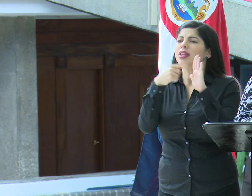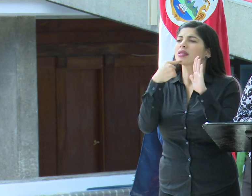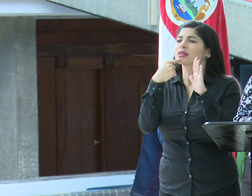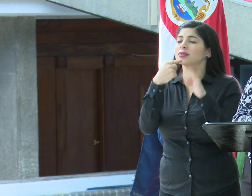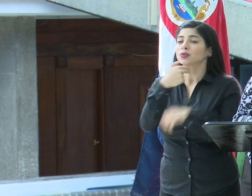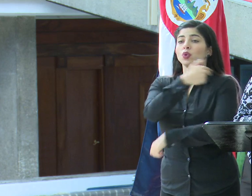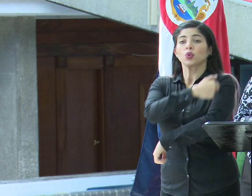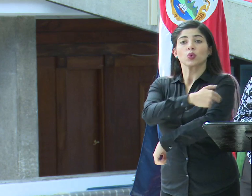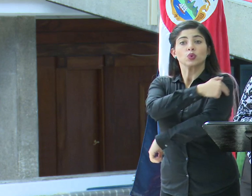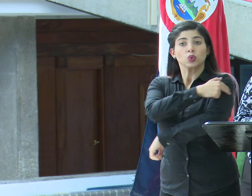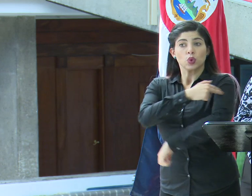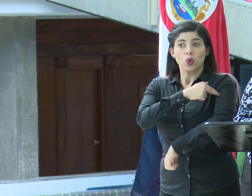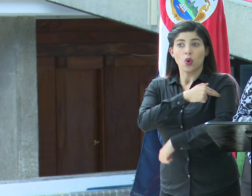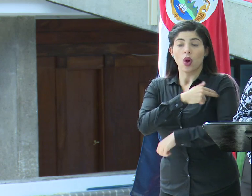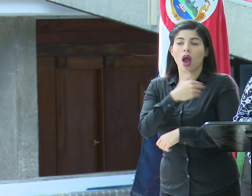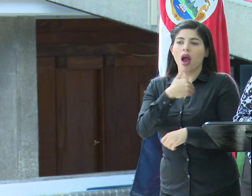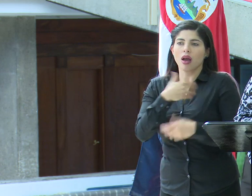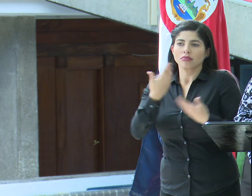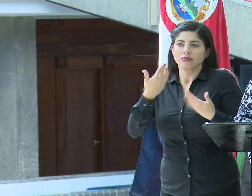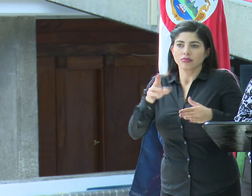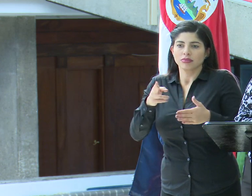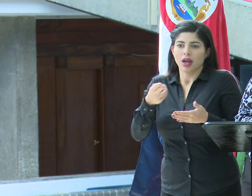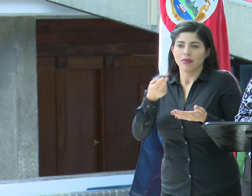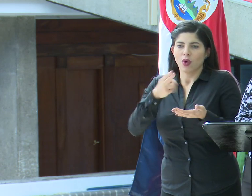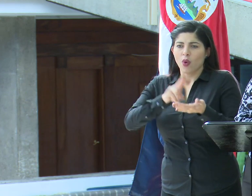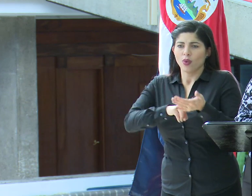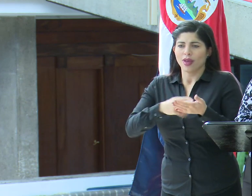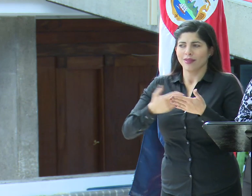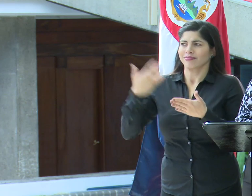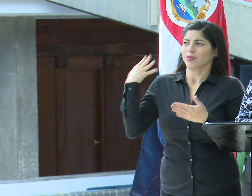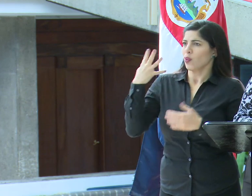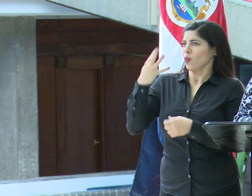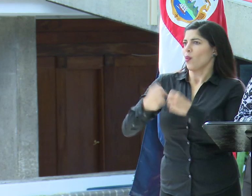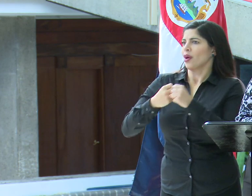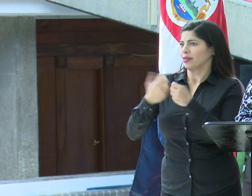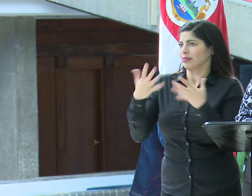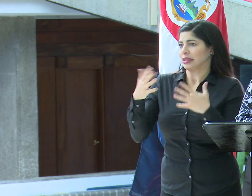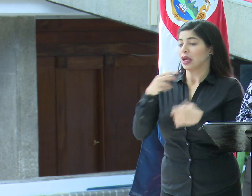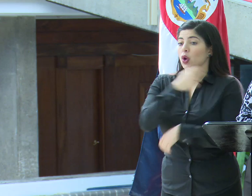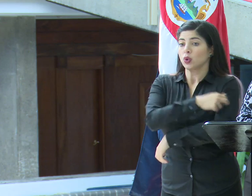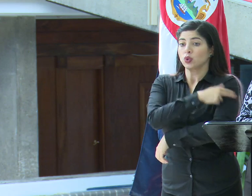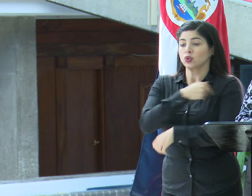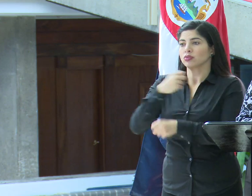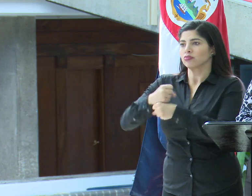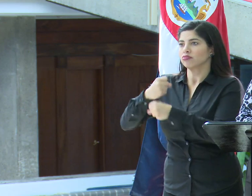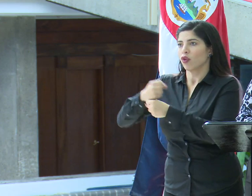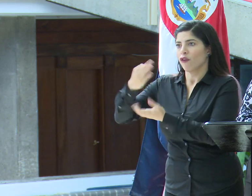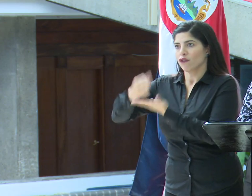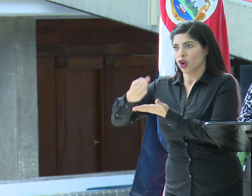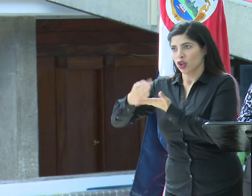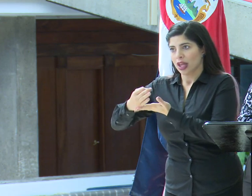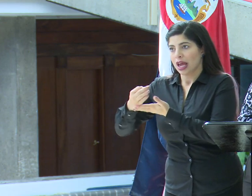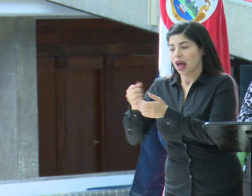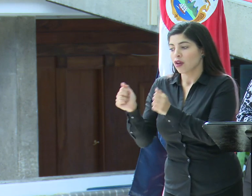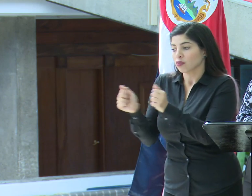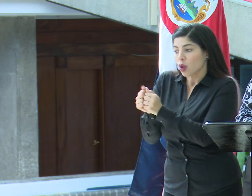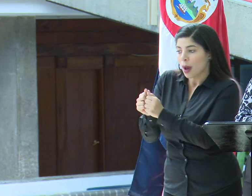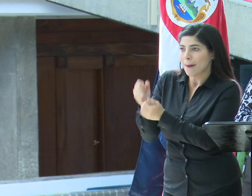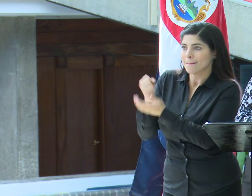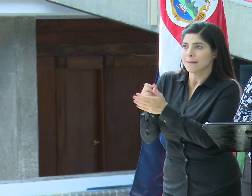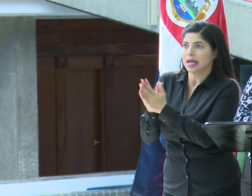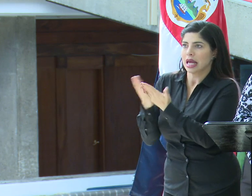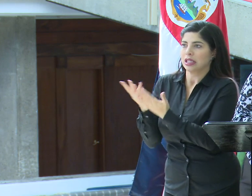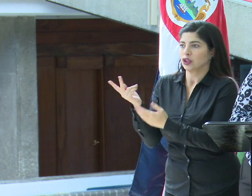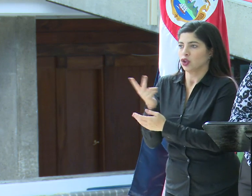Roja, con la que tenemos un contrato desde hace ya cuatro años, trabaja en la frontera de la mano con migración y